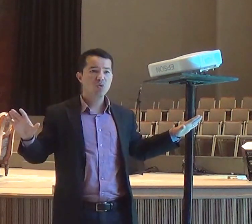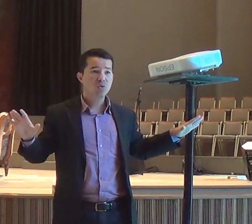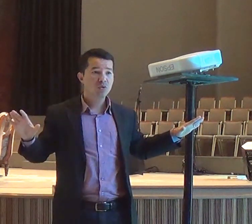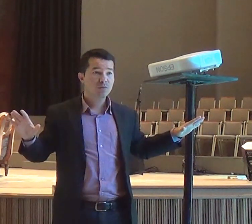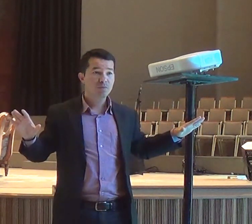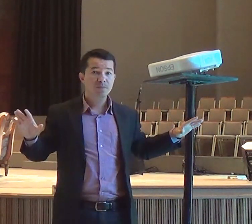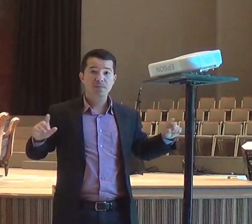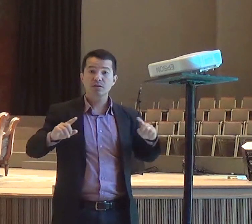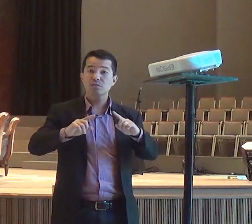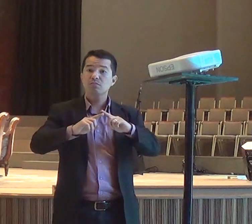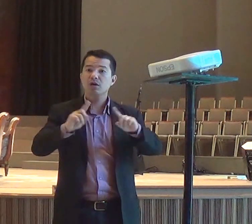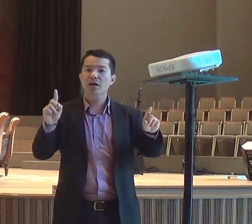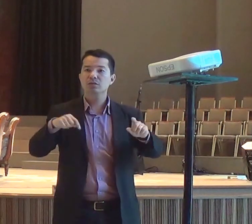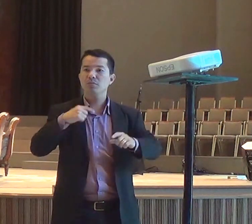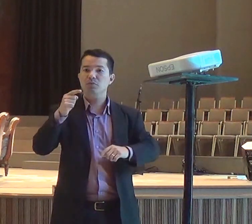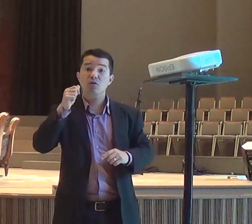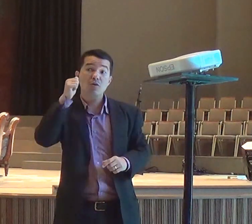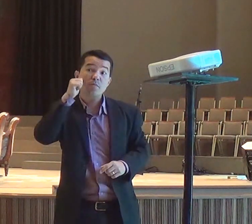estamos, decepcionados,